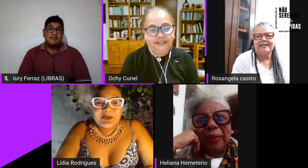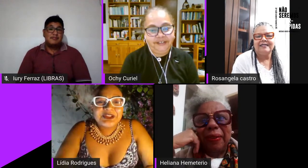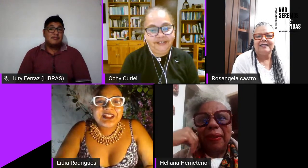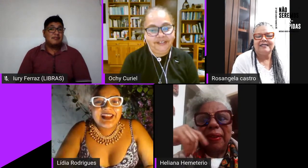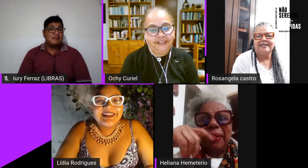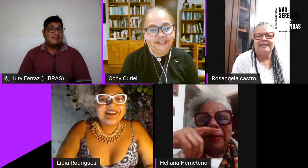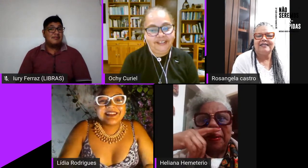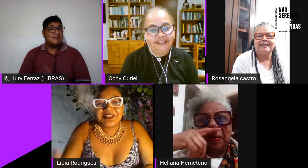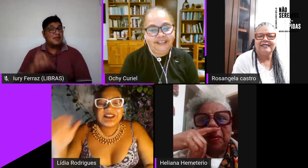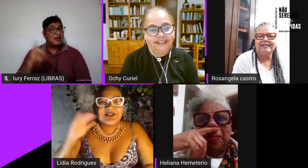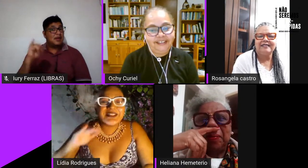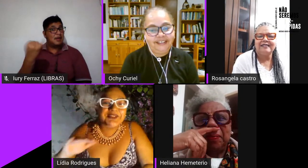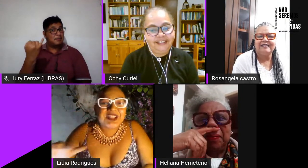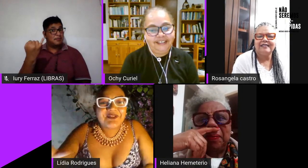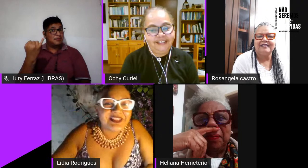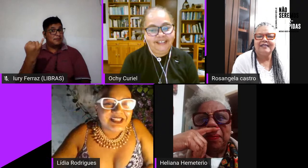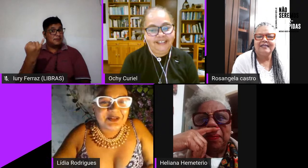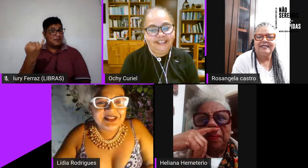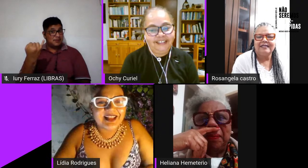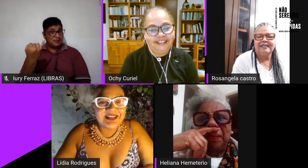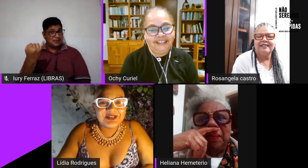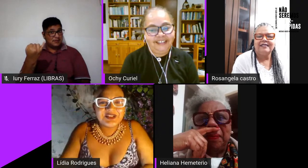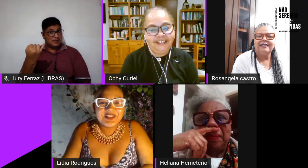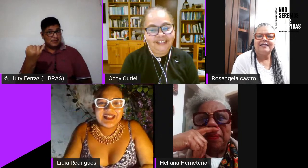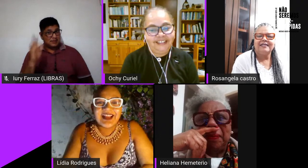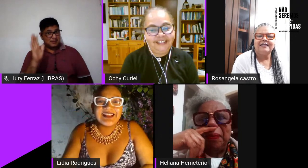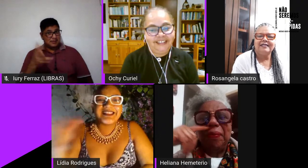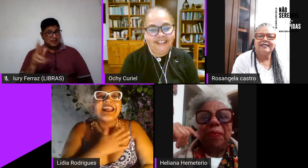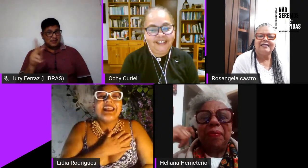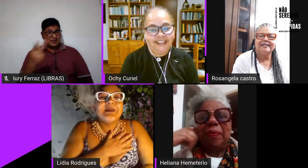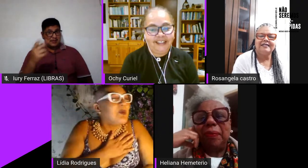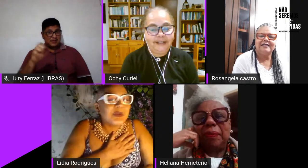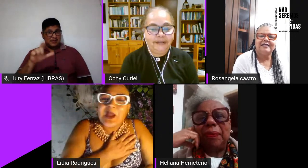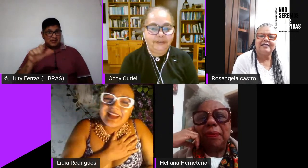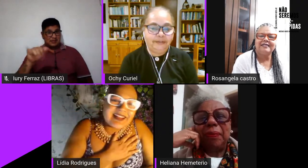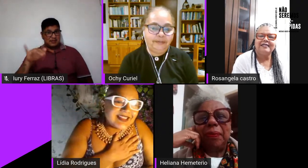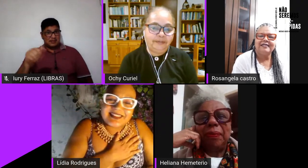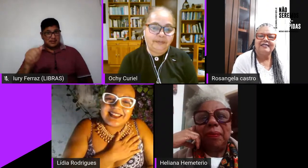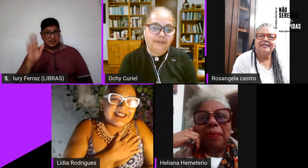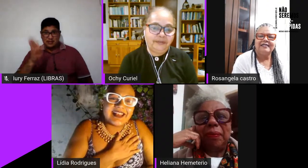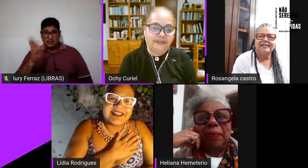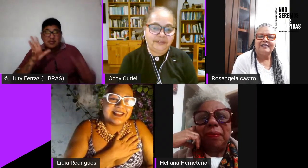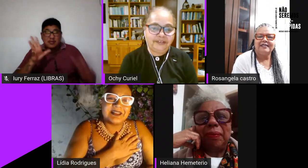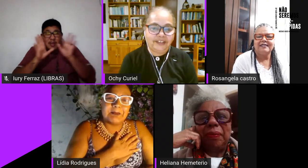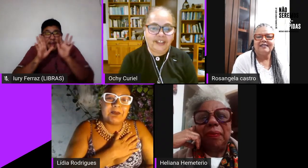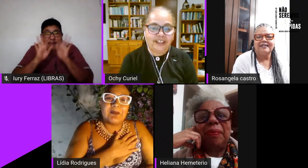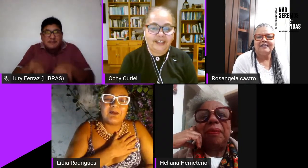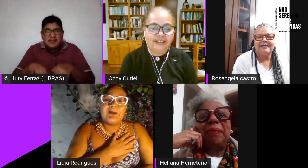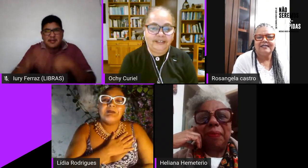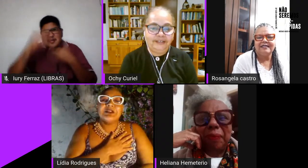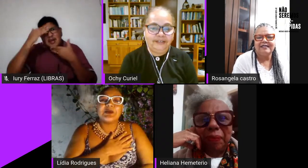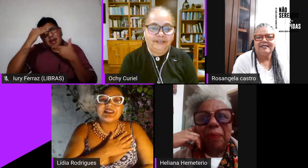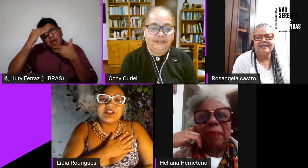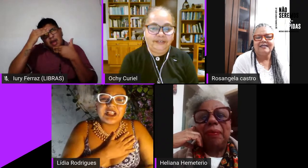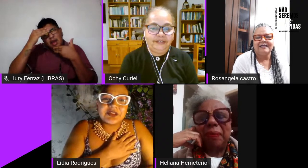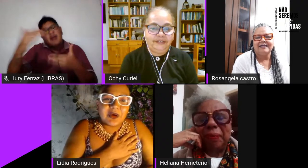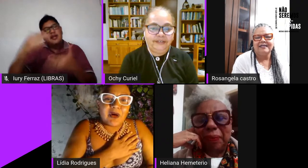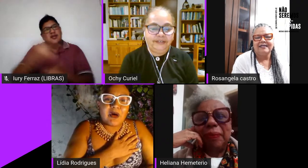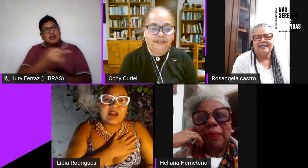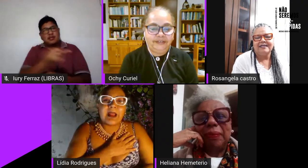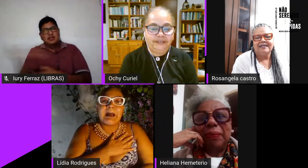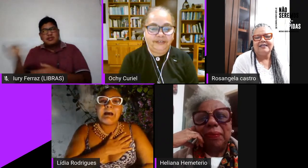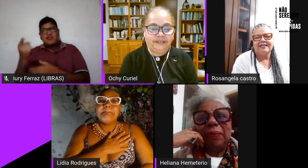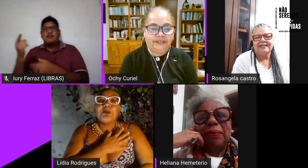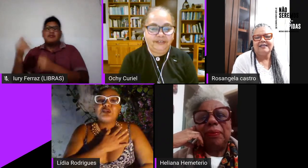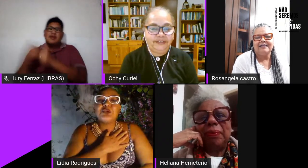aproveitando aí o bonde que a Liana inclusive já fez as considerações finais e muito agradecida Liana por